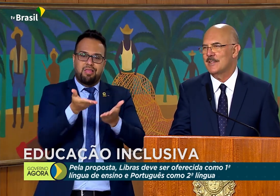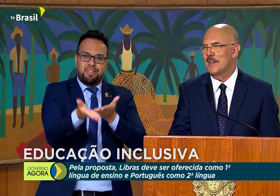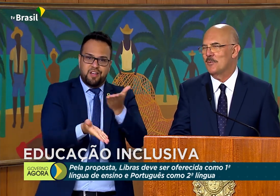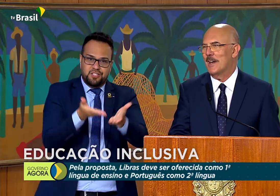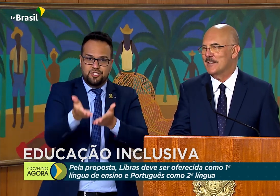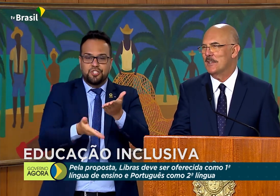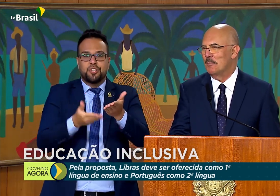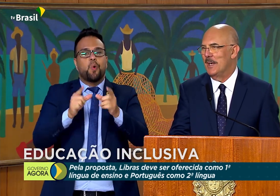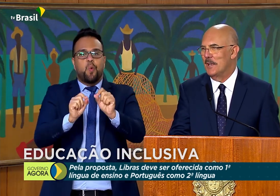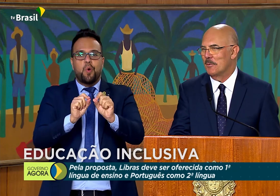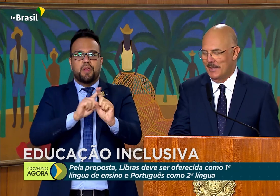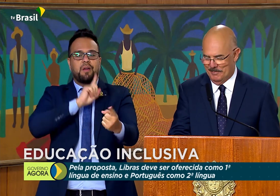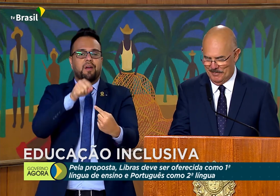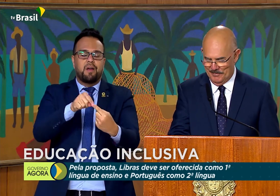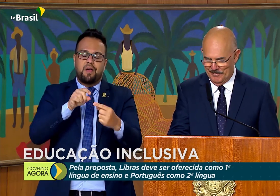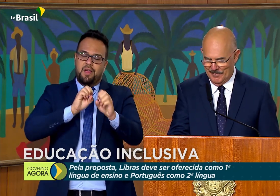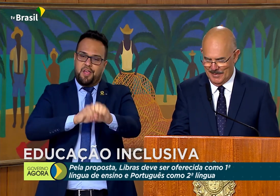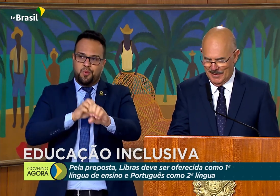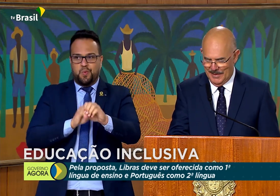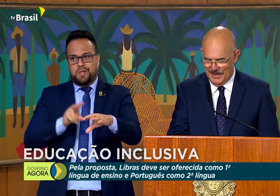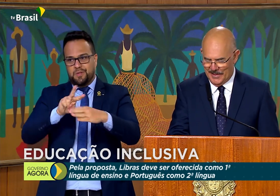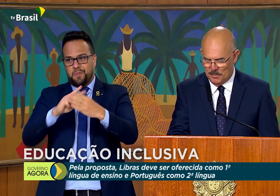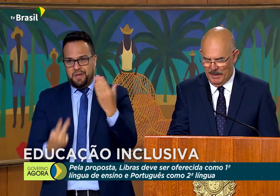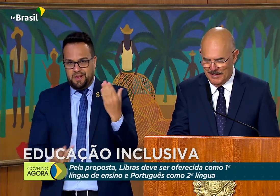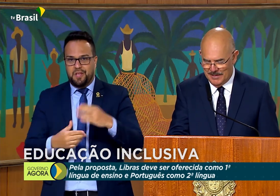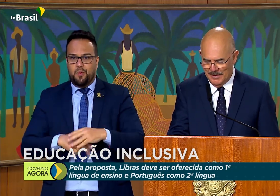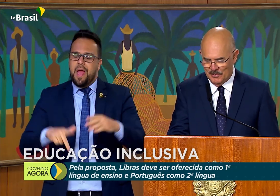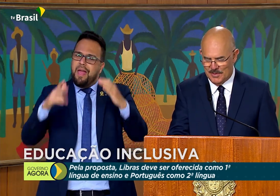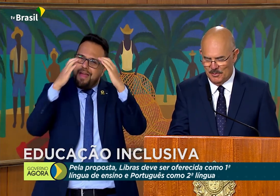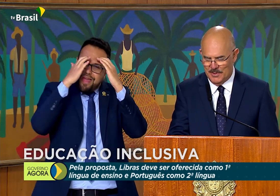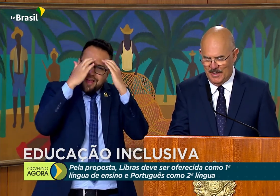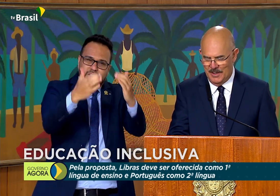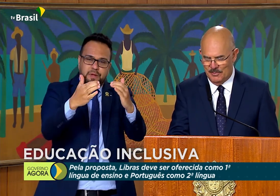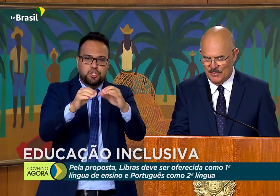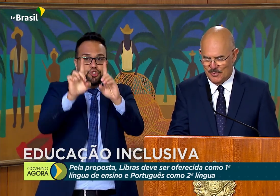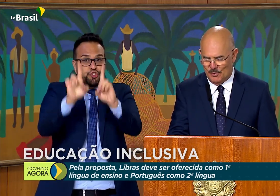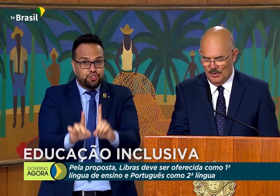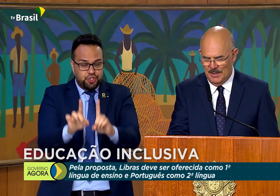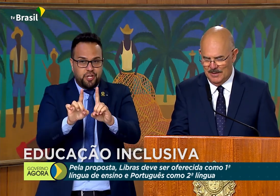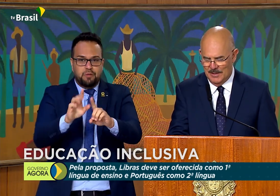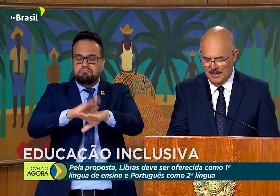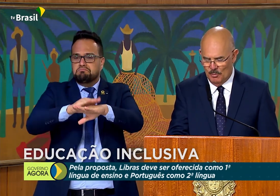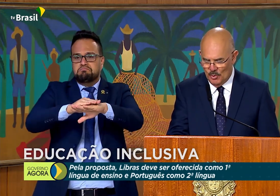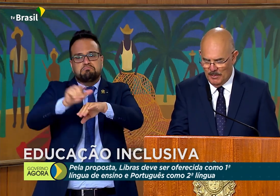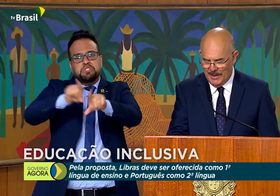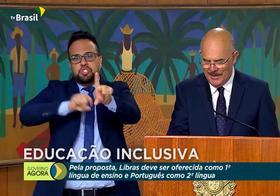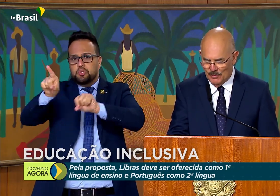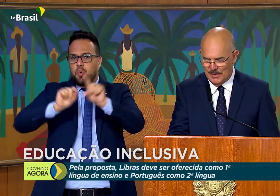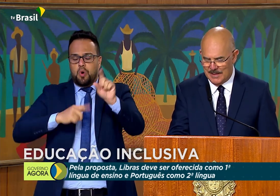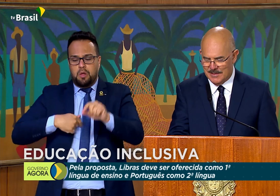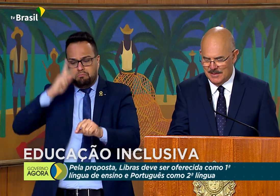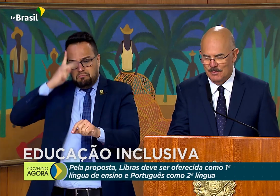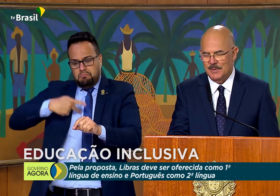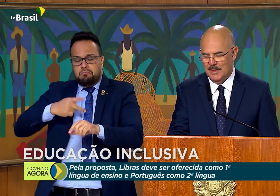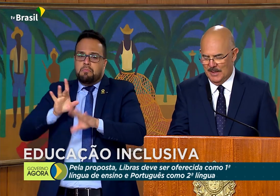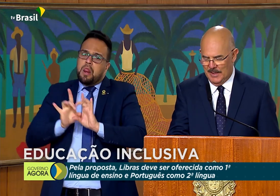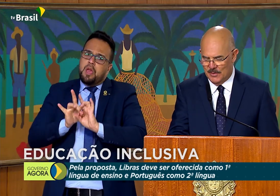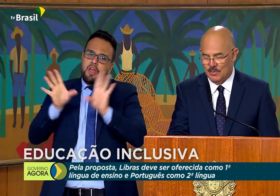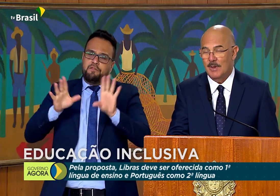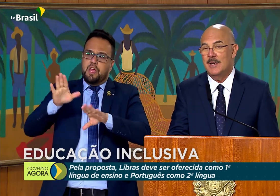da educação bilíngue, respeitando o seu direito de escolha por uma educação em sua